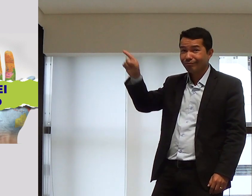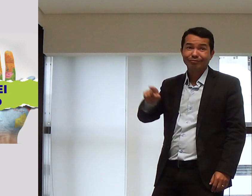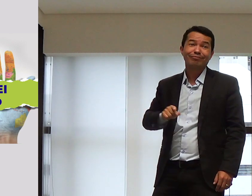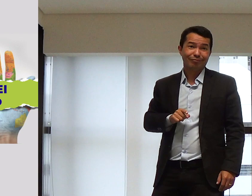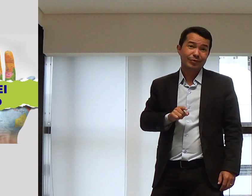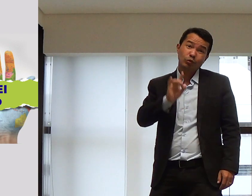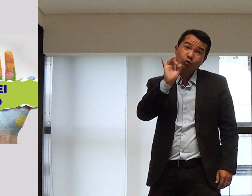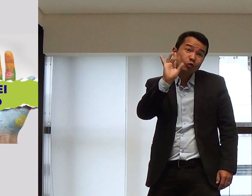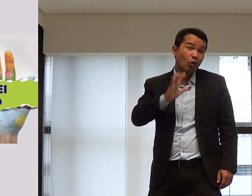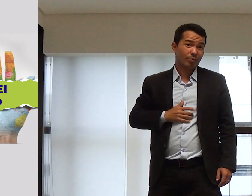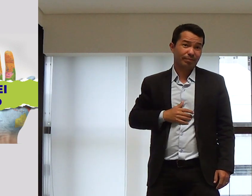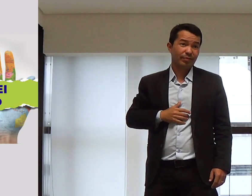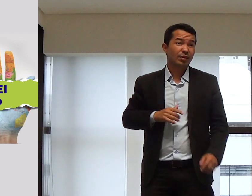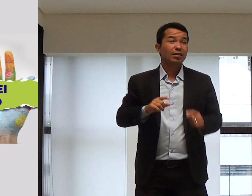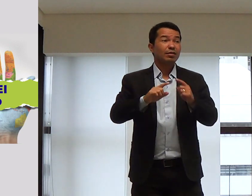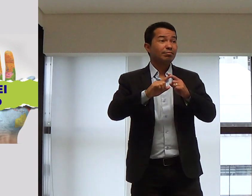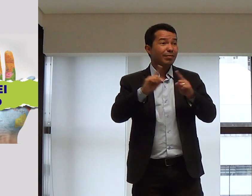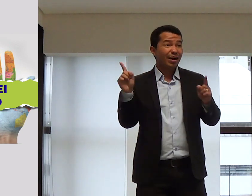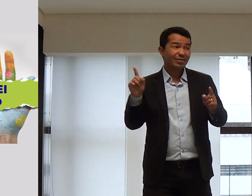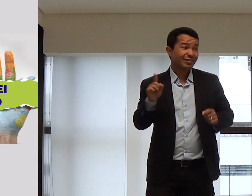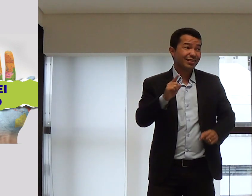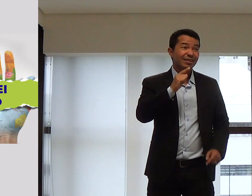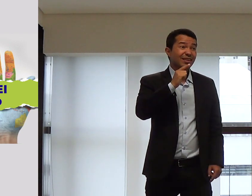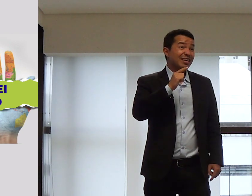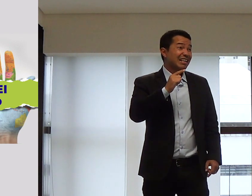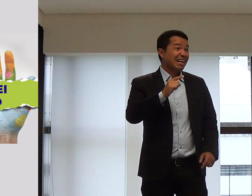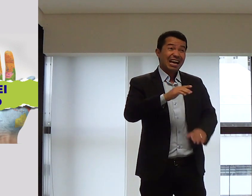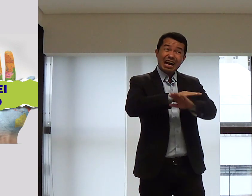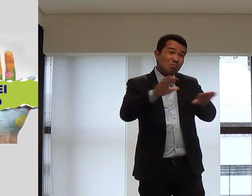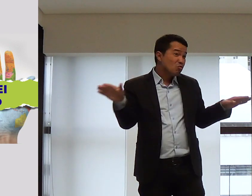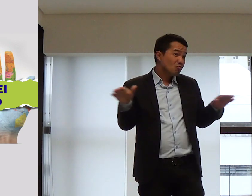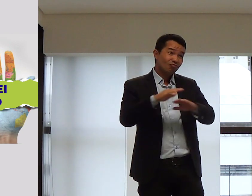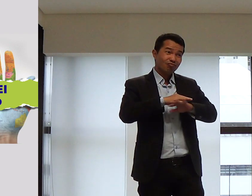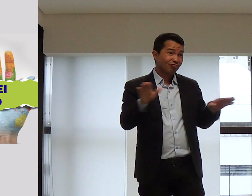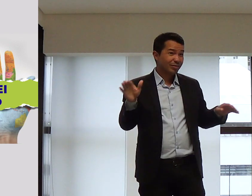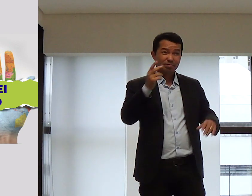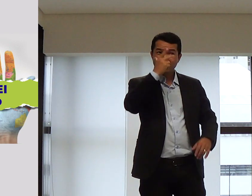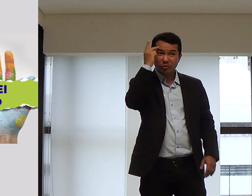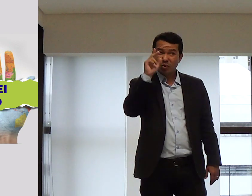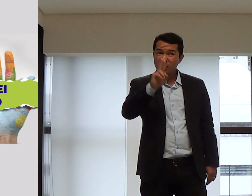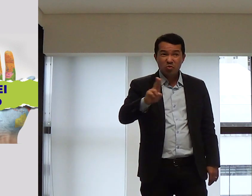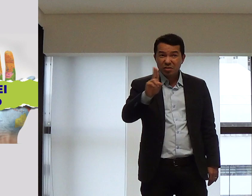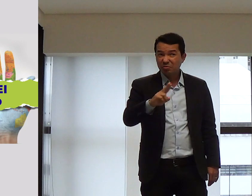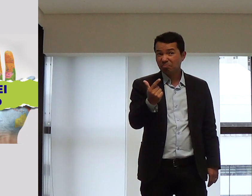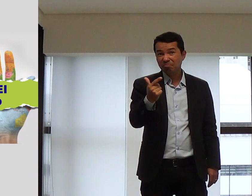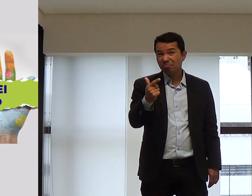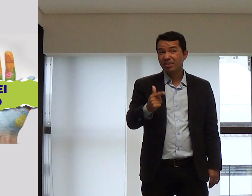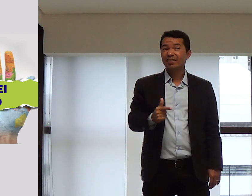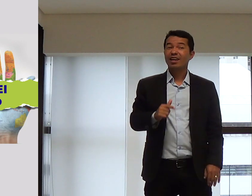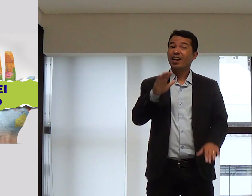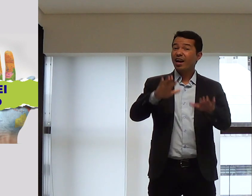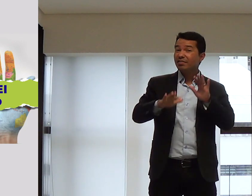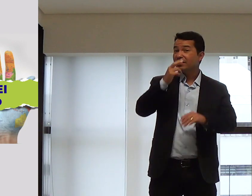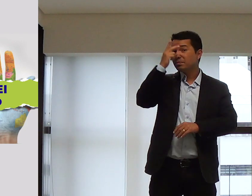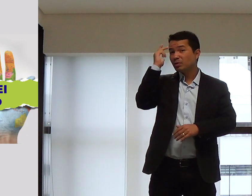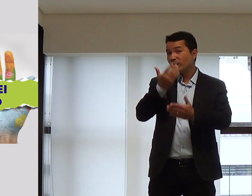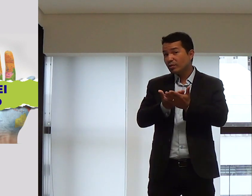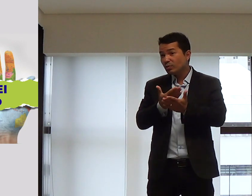ainda usam latim. Algum, só. Mas, é uma língua que acabou. As pessoas não usam mais.